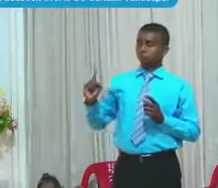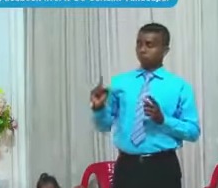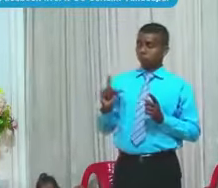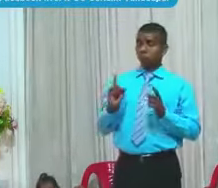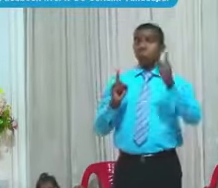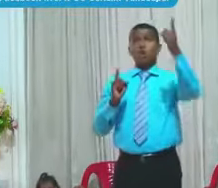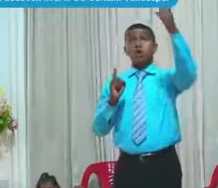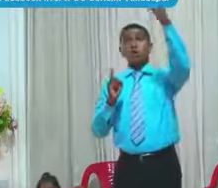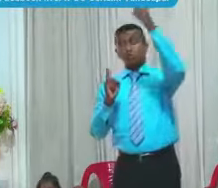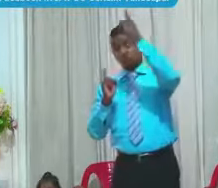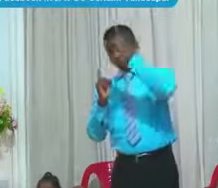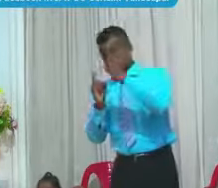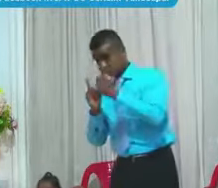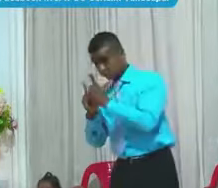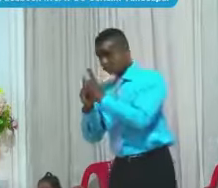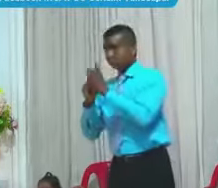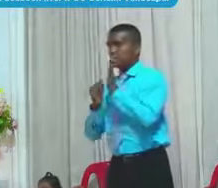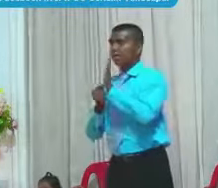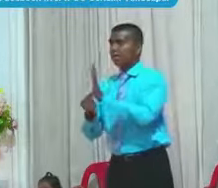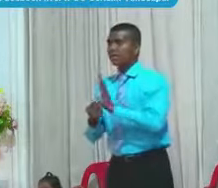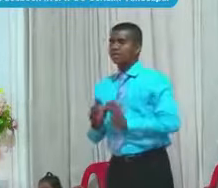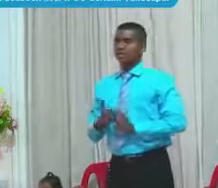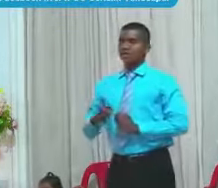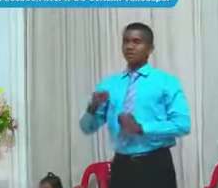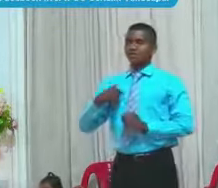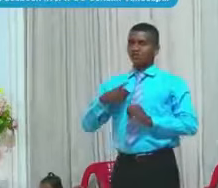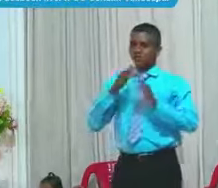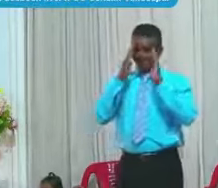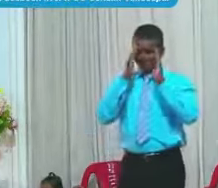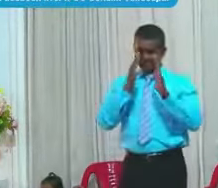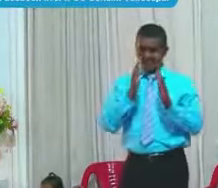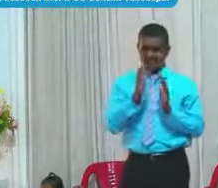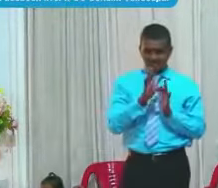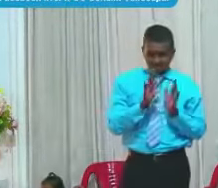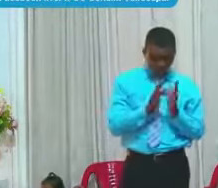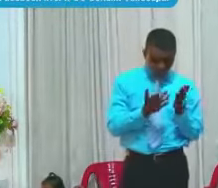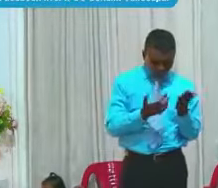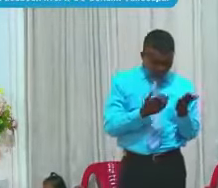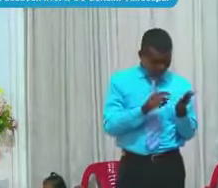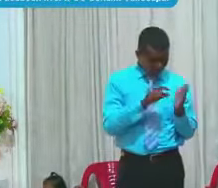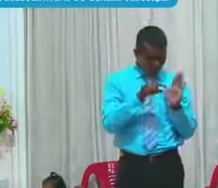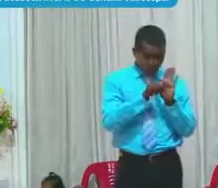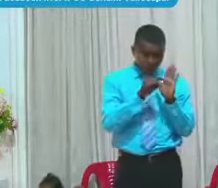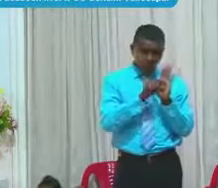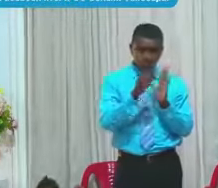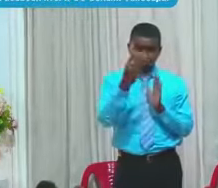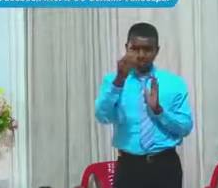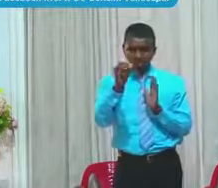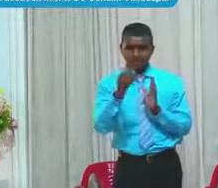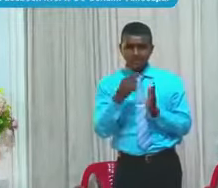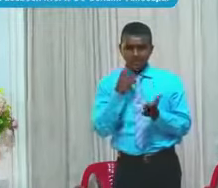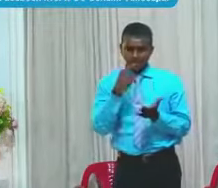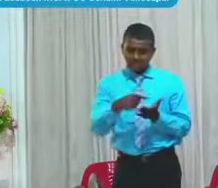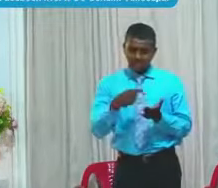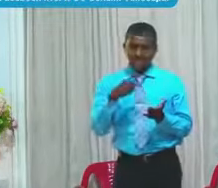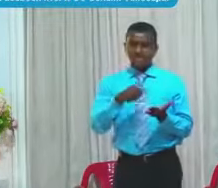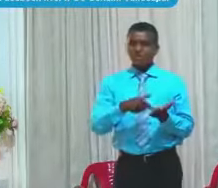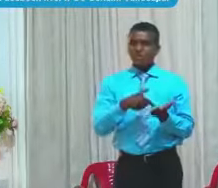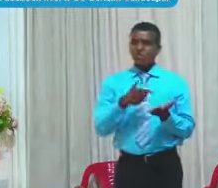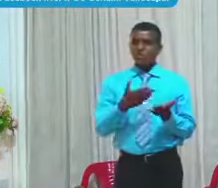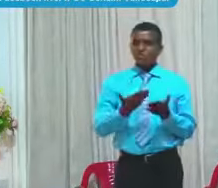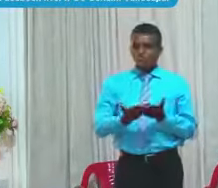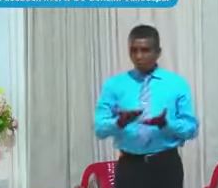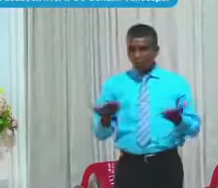Mucho la atención El versículo Treinta Veintinueve Y aquí Estas cosas Hace Dios